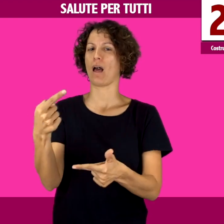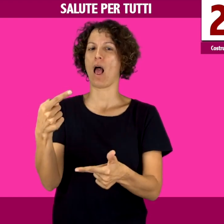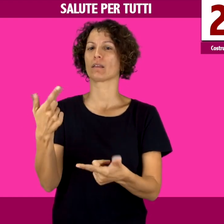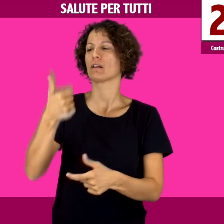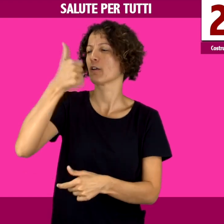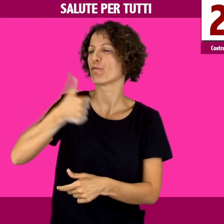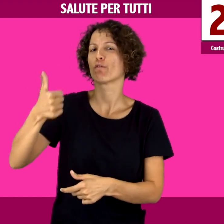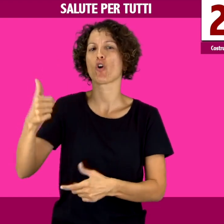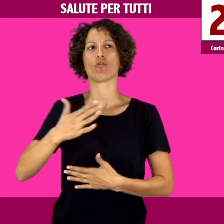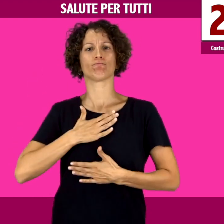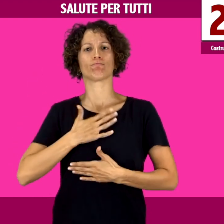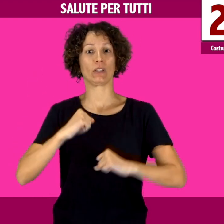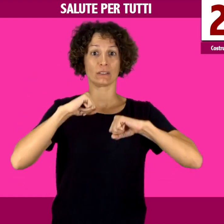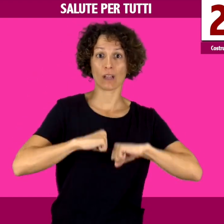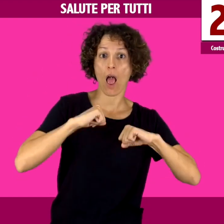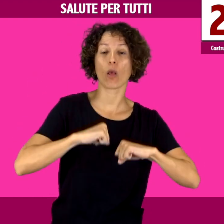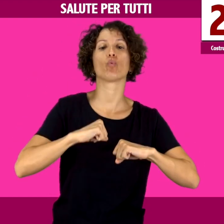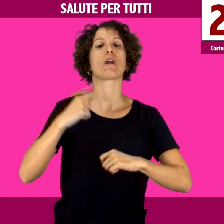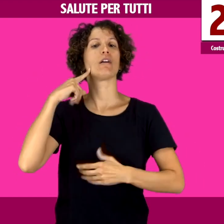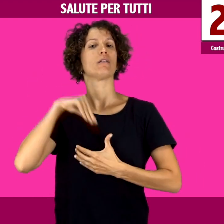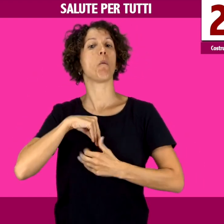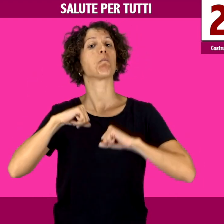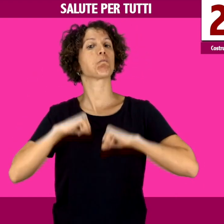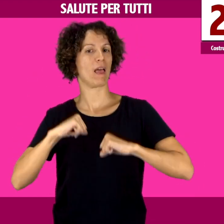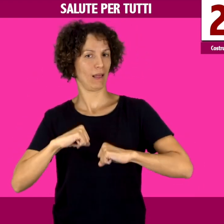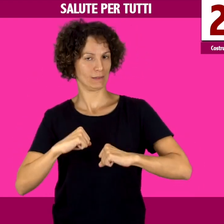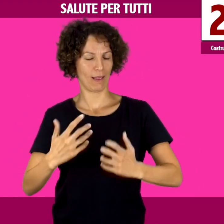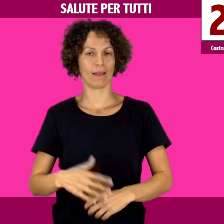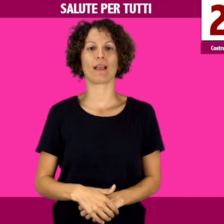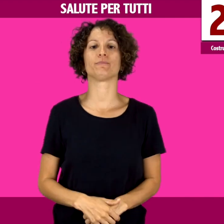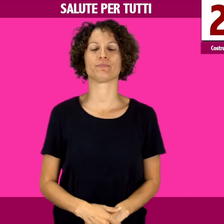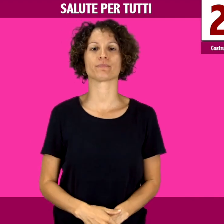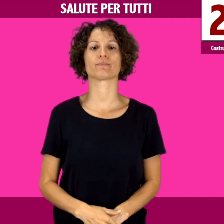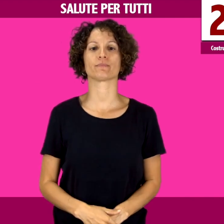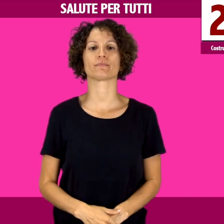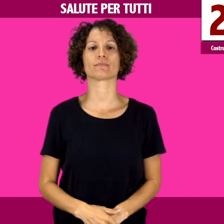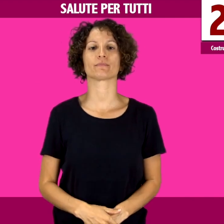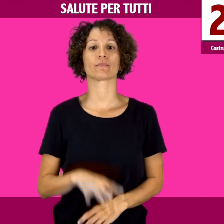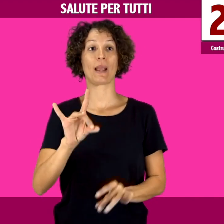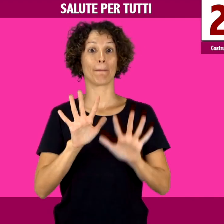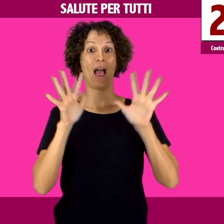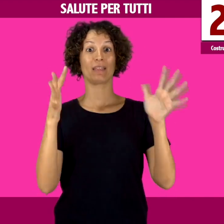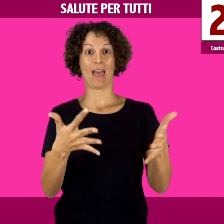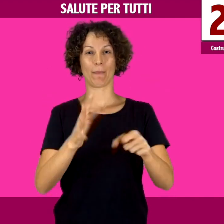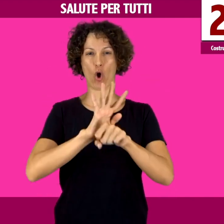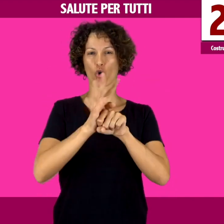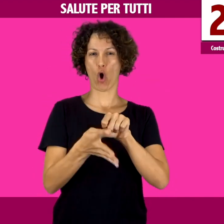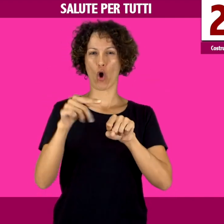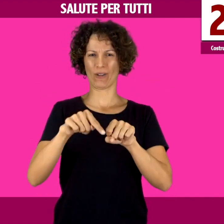barriere e comunicative, che influiscono negativamente sulla loro salute e sul loro benessere. La